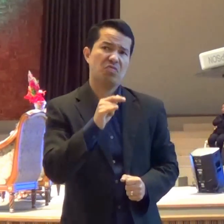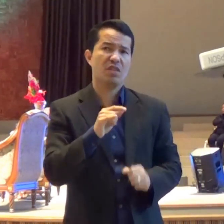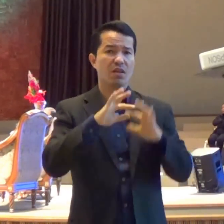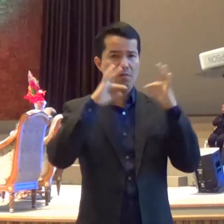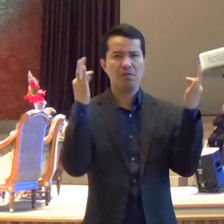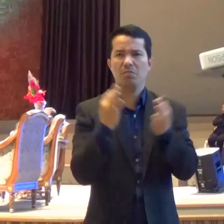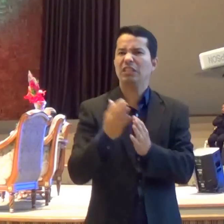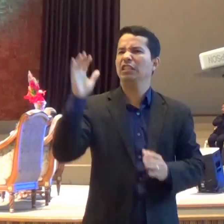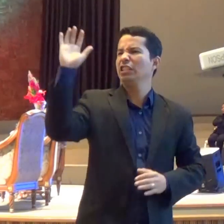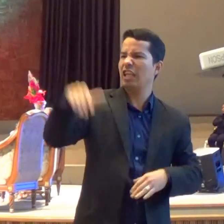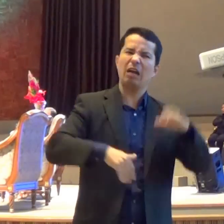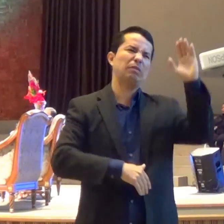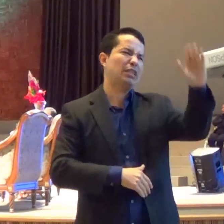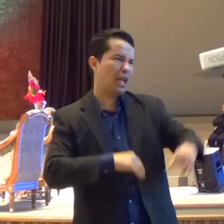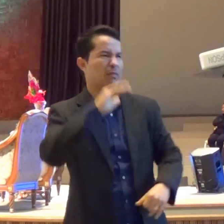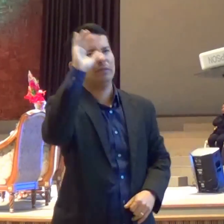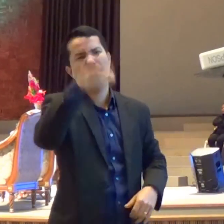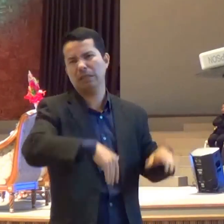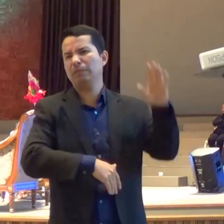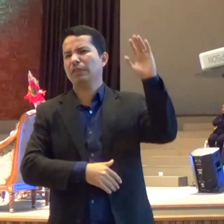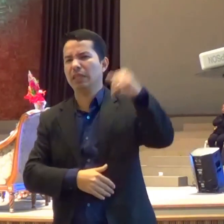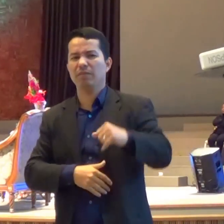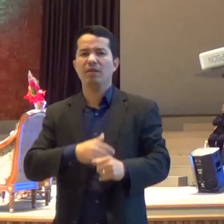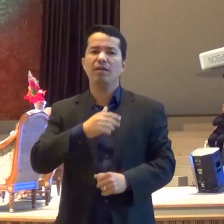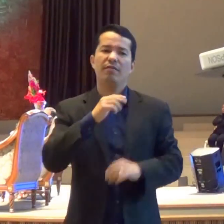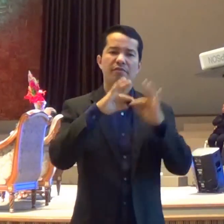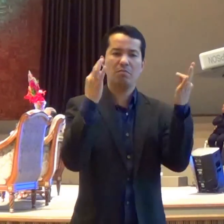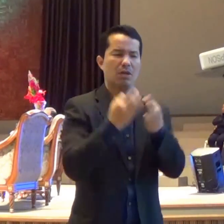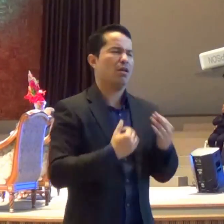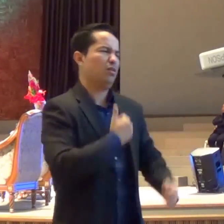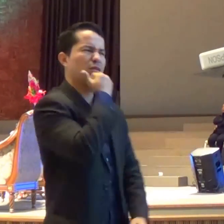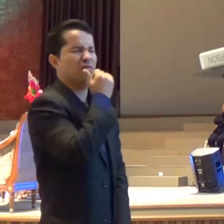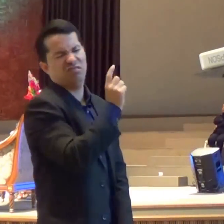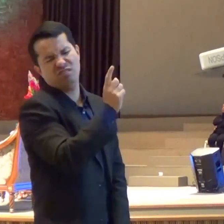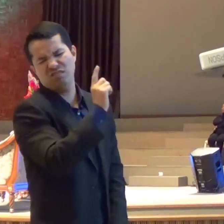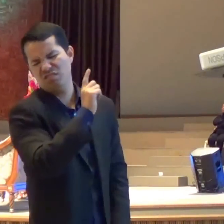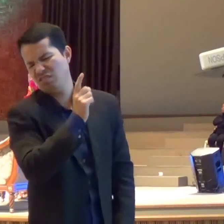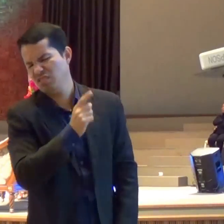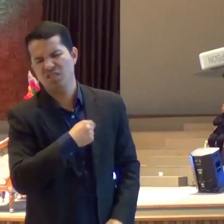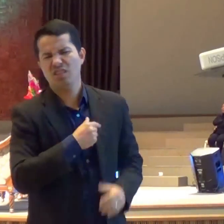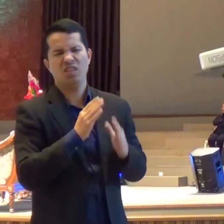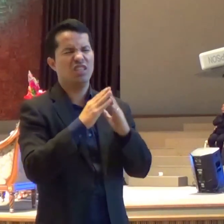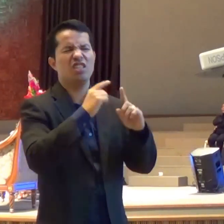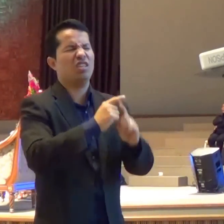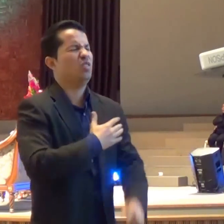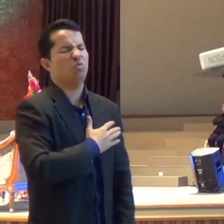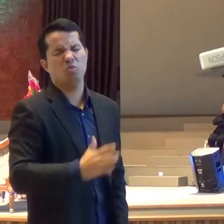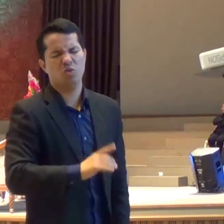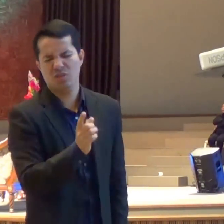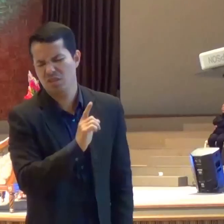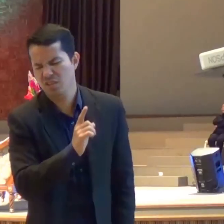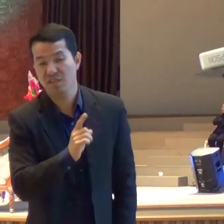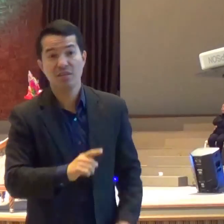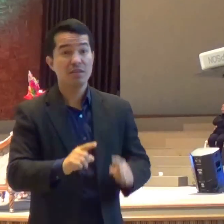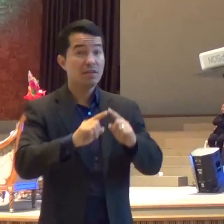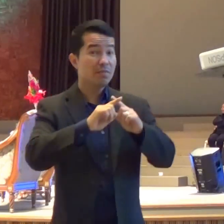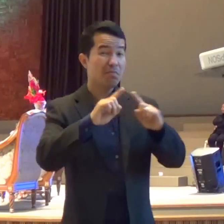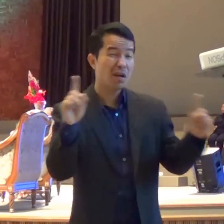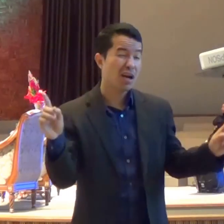culto N vezes E muito provavelmente Muitas pessoas Da sua família Vão recusar Esse convite Muitas